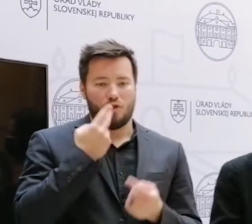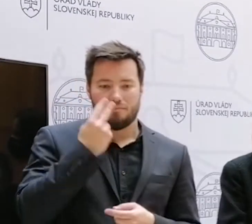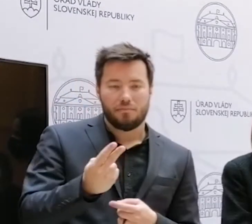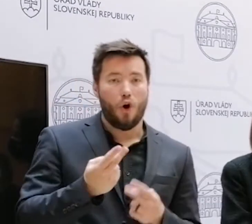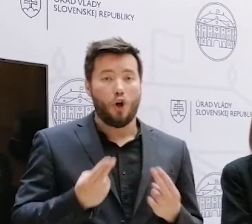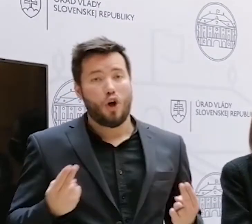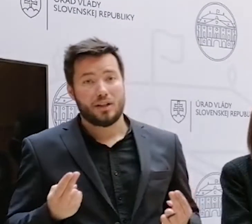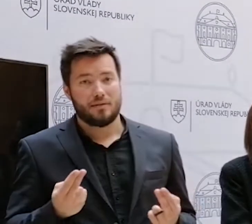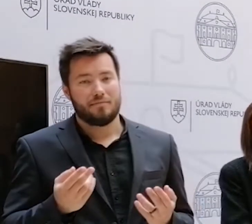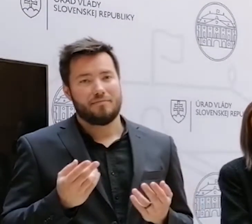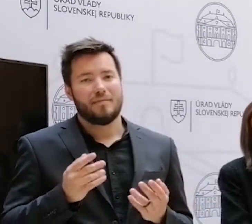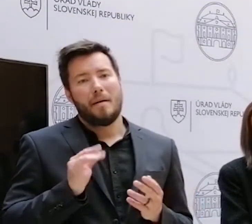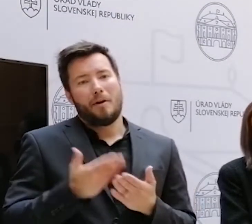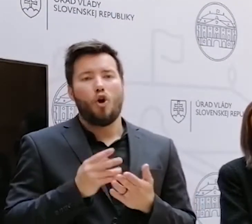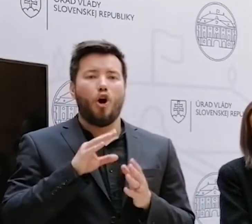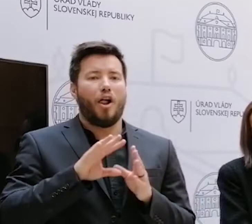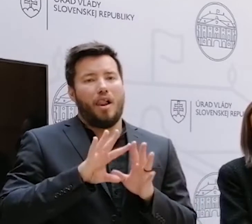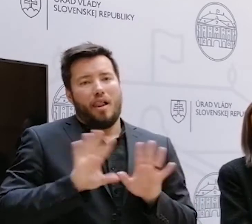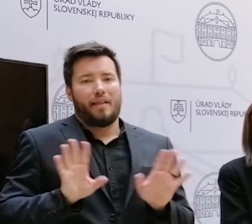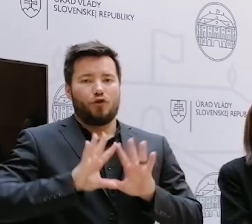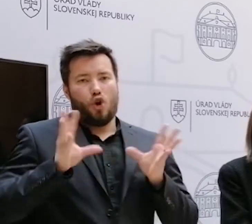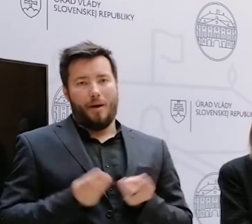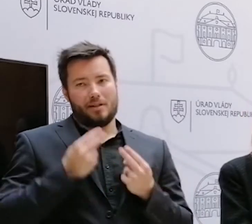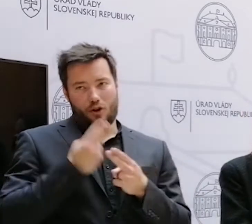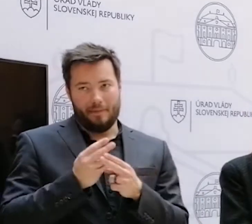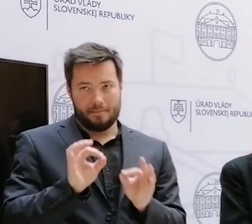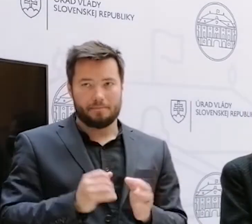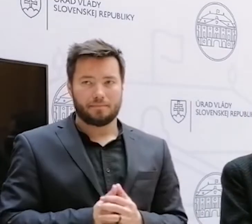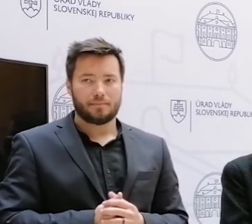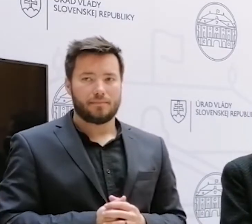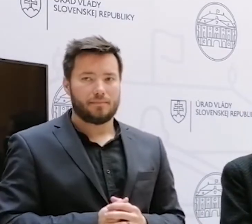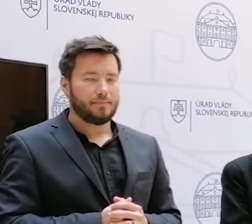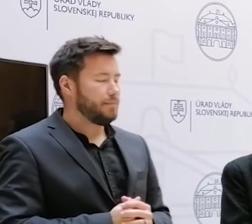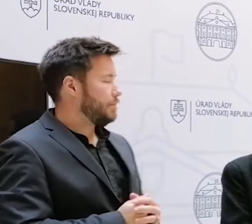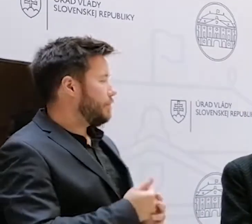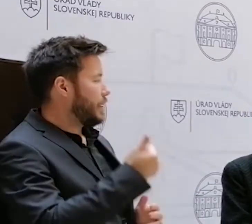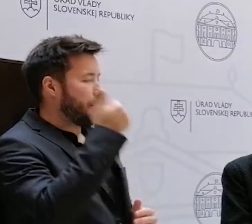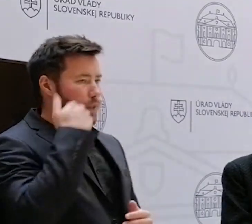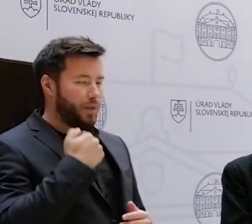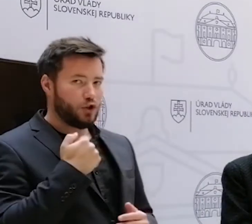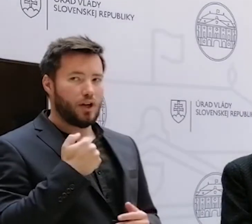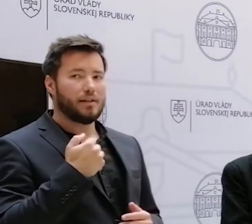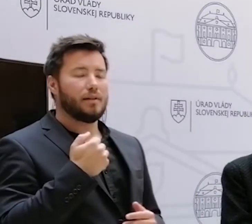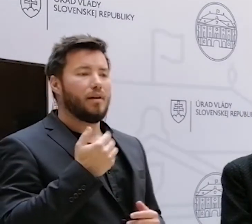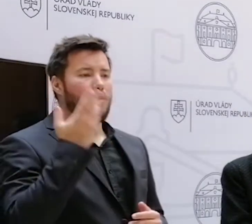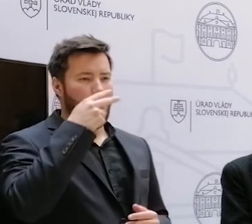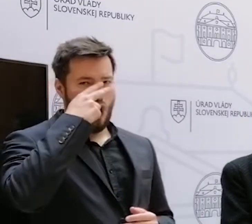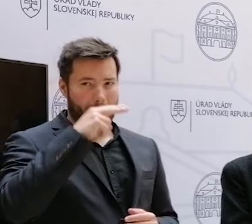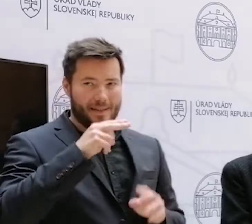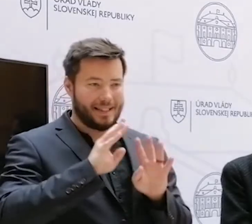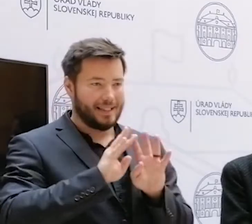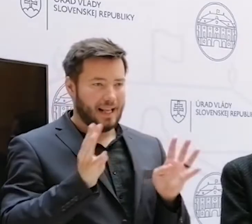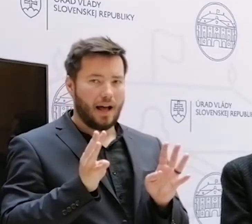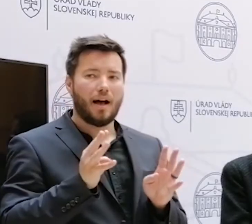zatiaľ veľmi široko k tomu vyjadriť. Ďakujem. Minulý týždeň zastala komisia k tým sankciám, ktoré by sme mali riešiť v súvislosti